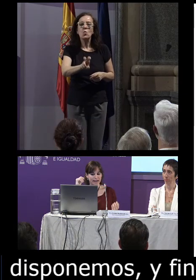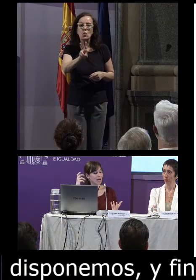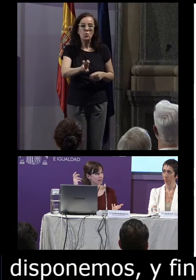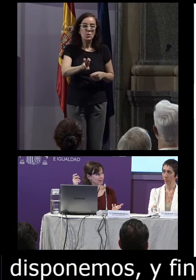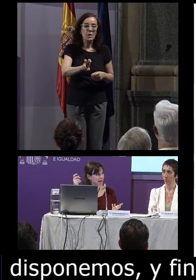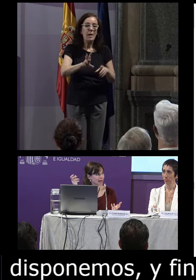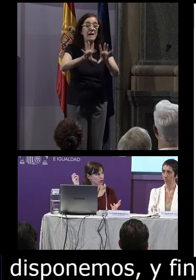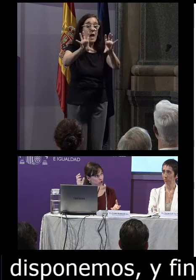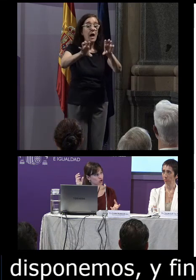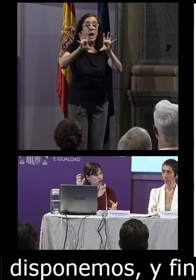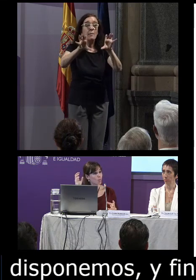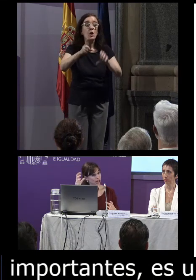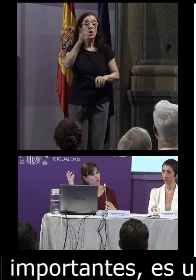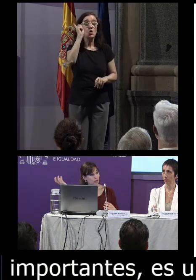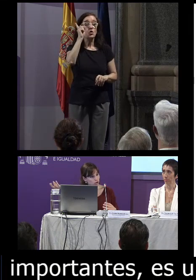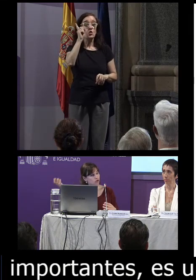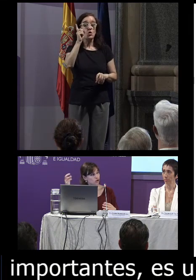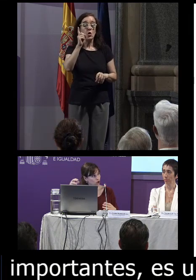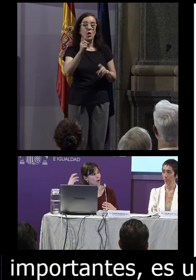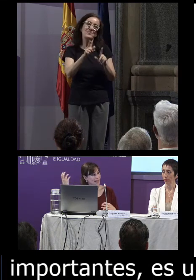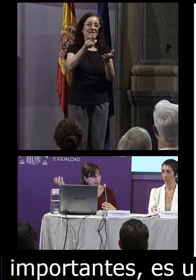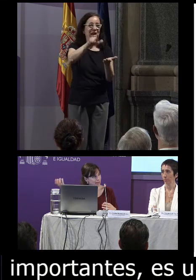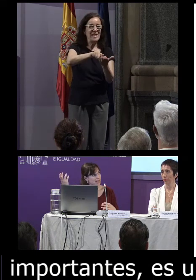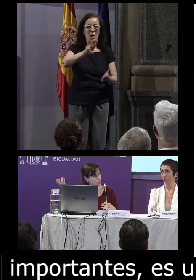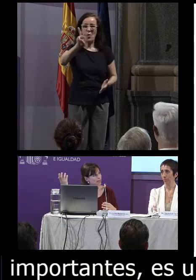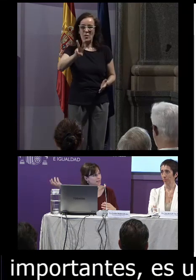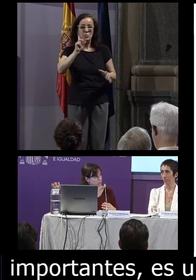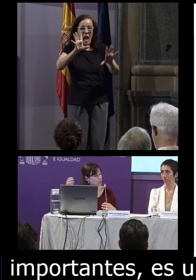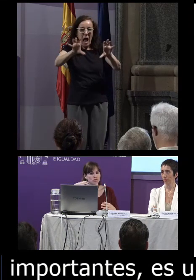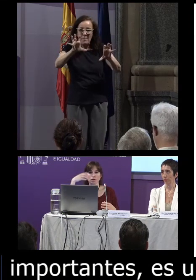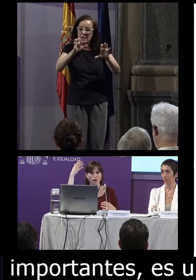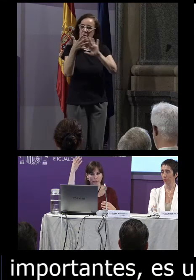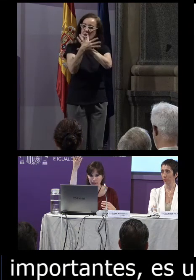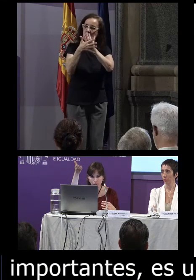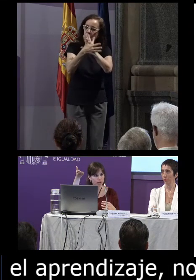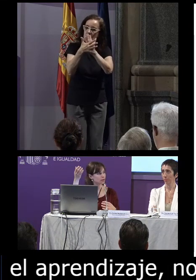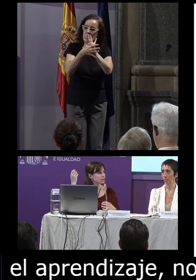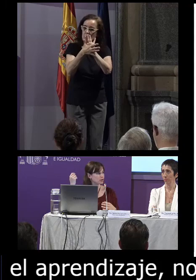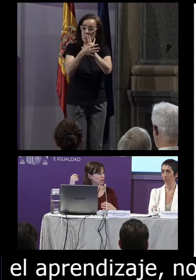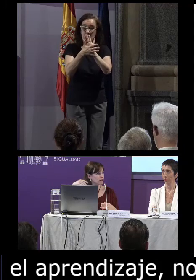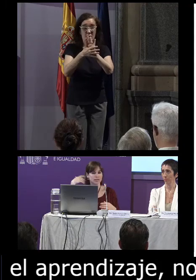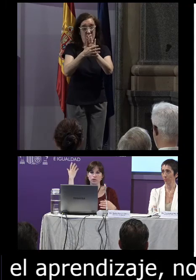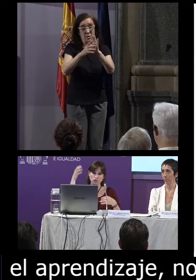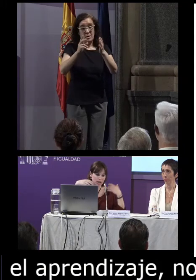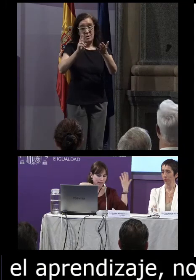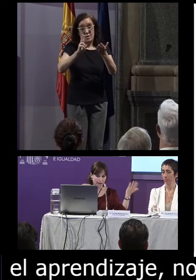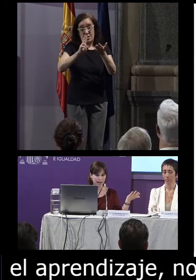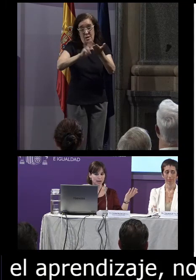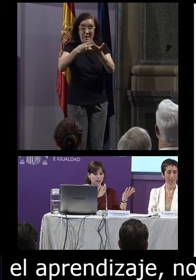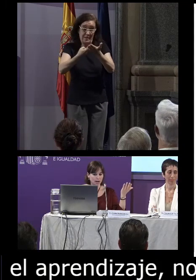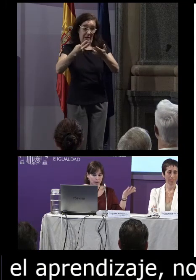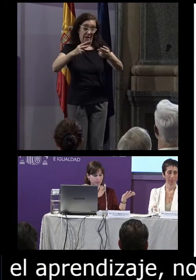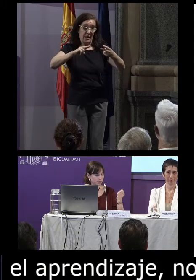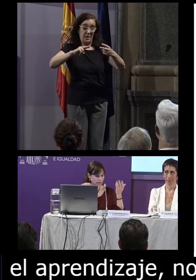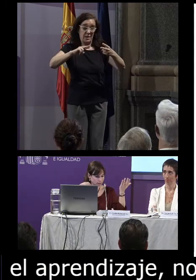el aprendizaje no solo como lengua 2 no solo como aprendices de lengua de signos en el grado de interpretación de lengua de signos en